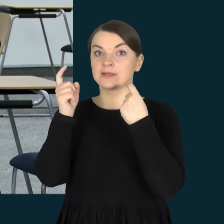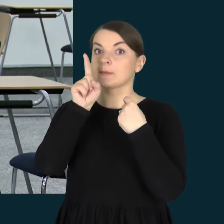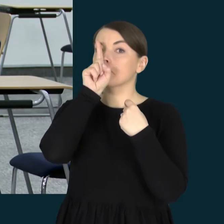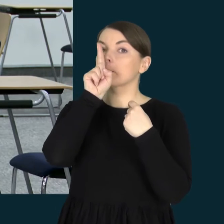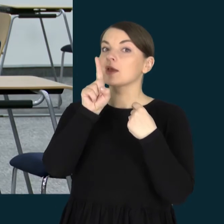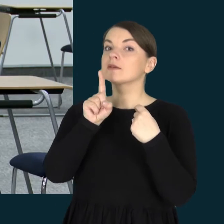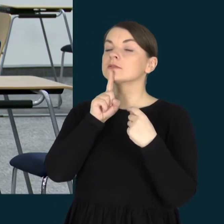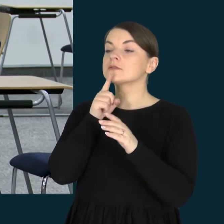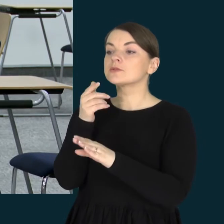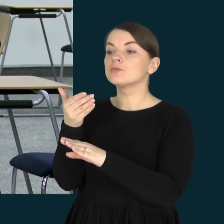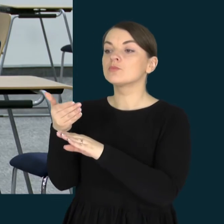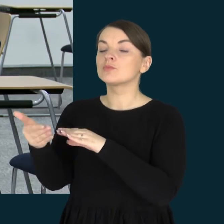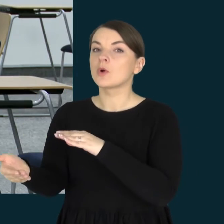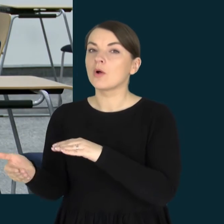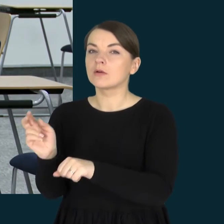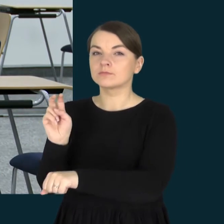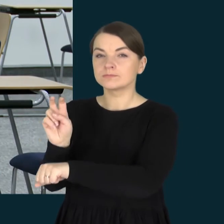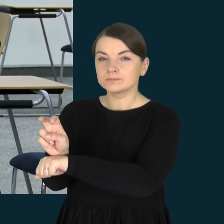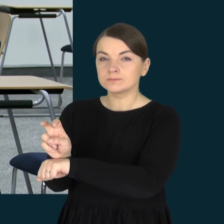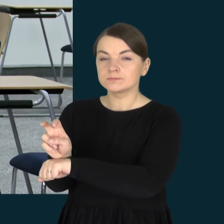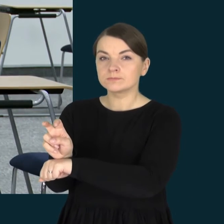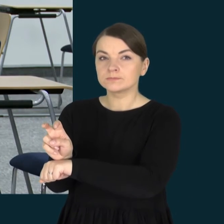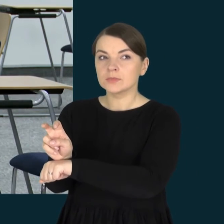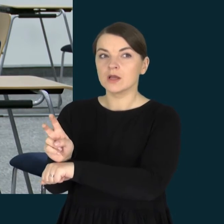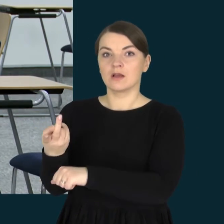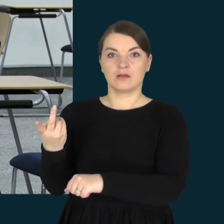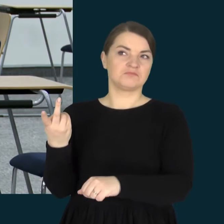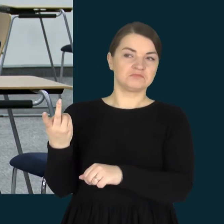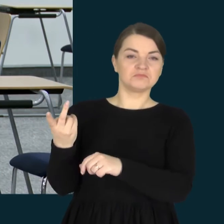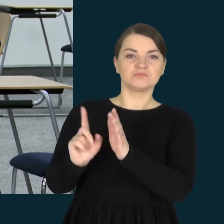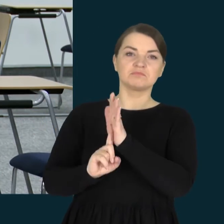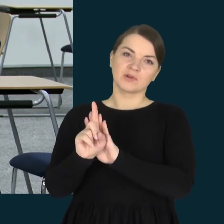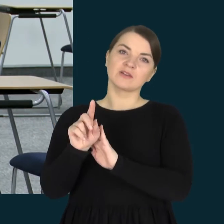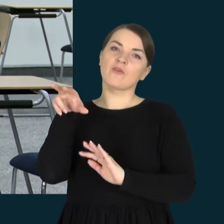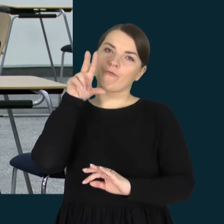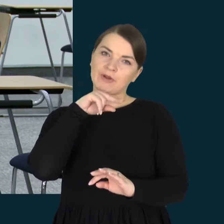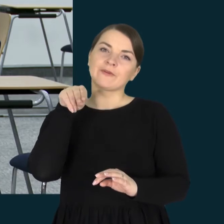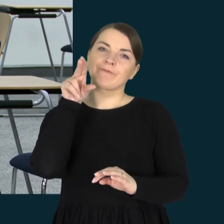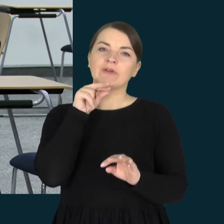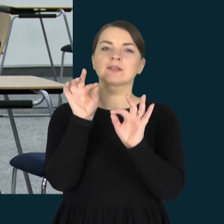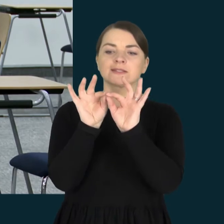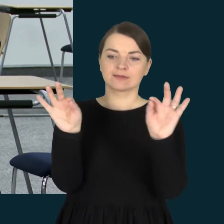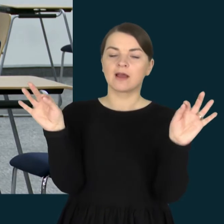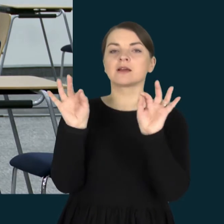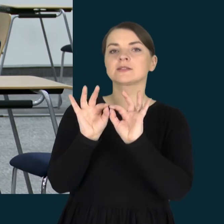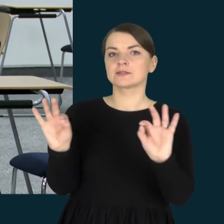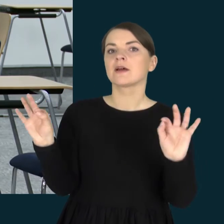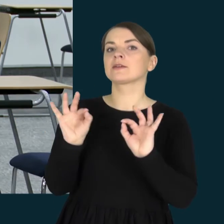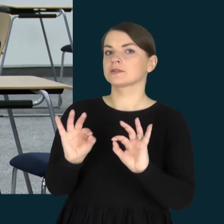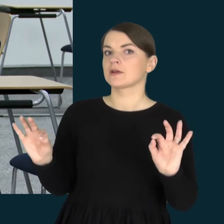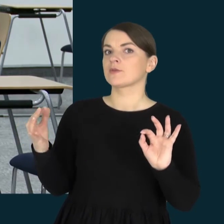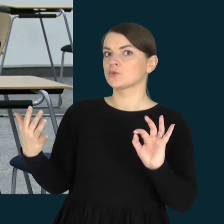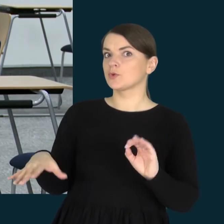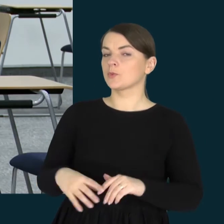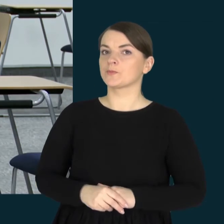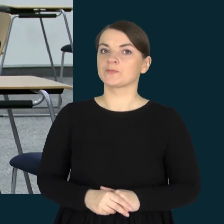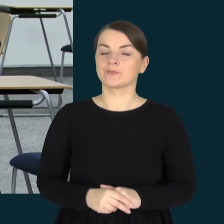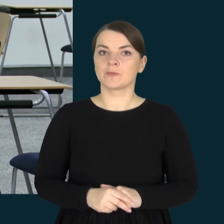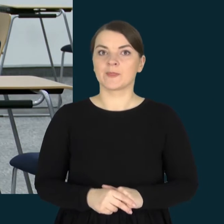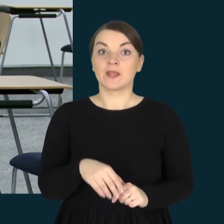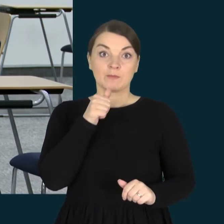logopedą ir po mėnesio vaikas pradėjo kalbėti frazėmis. Jeigu jis kalbėjo,